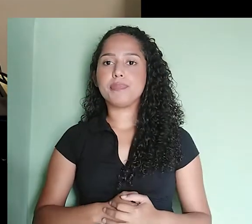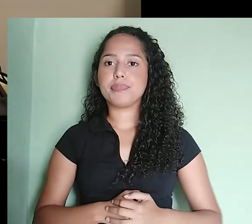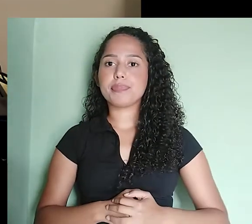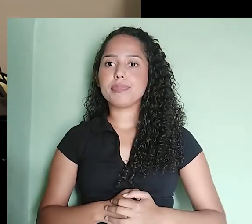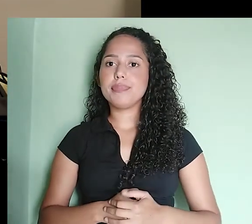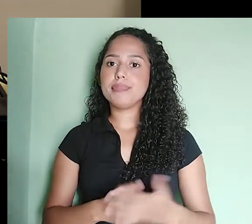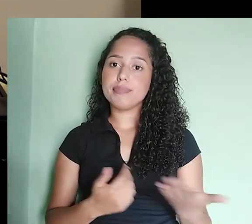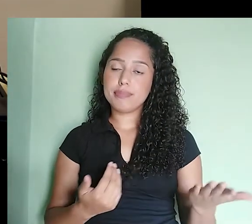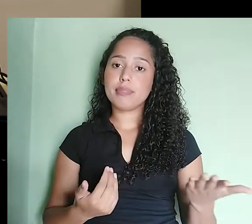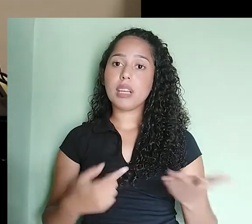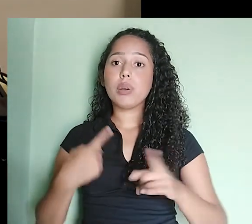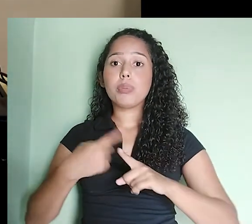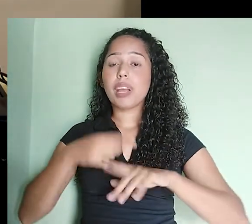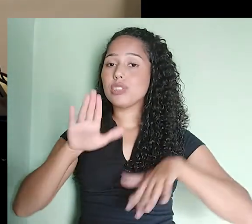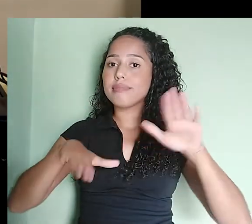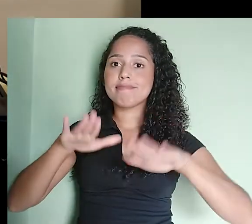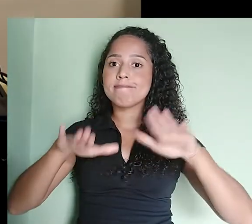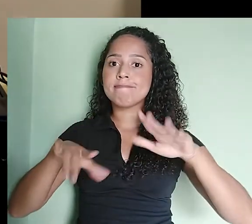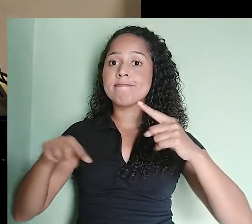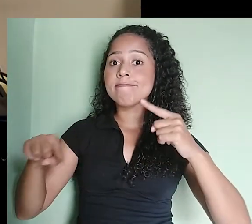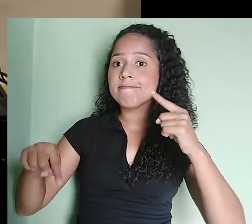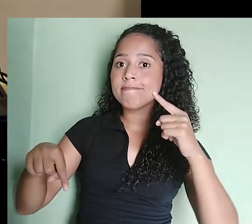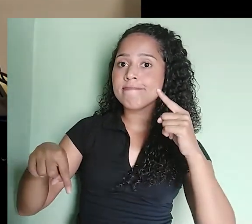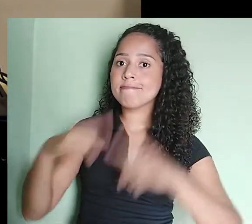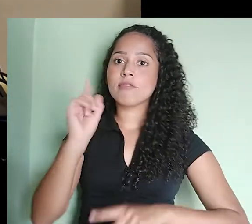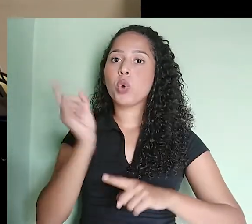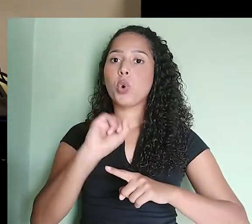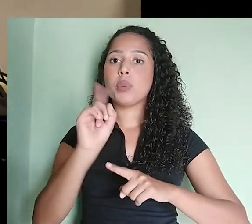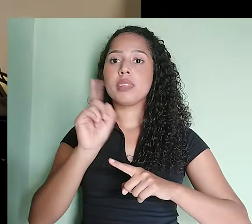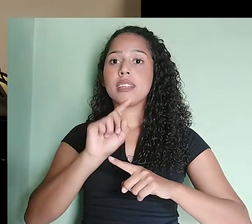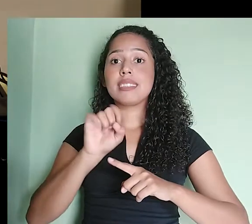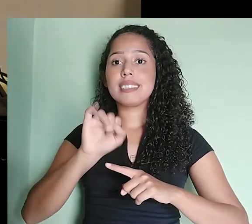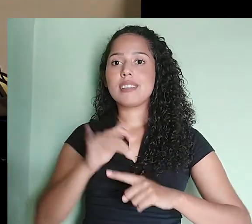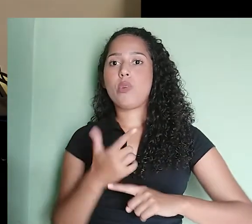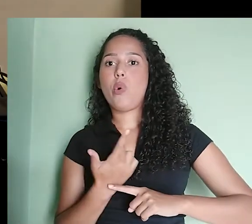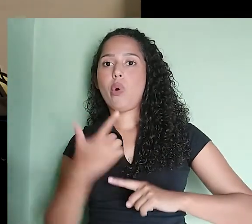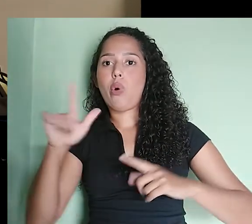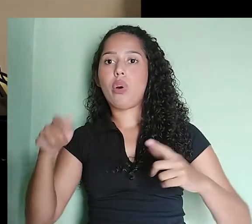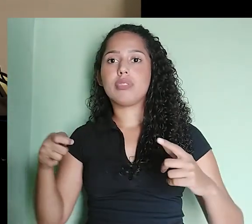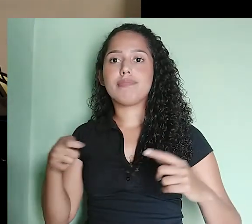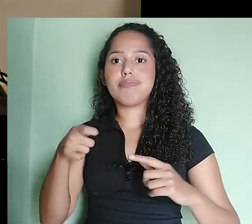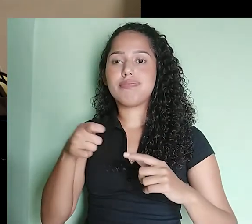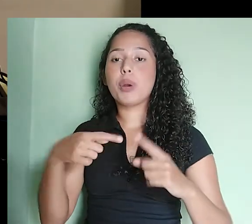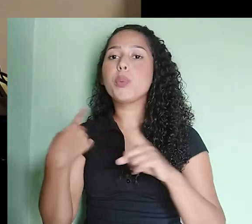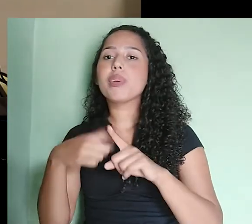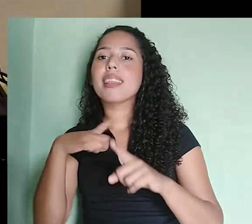Senão, ele não vai funcionar quando você ligar a opção Phantom Power.